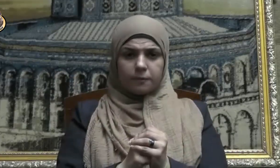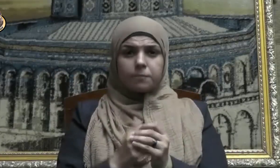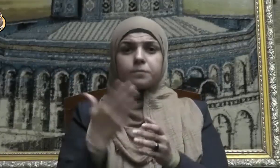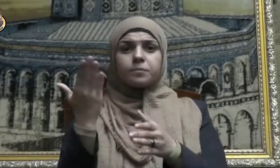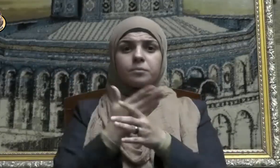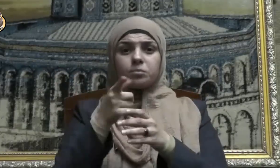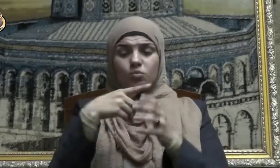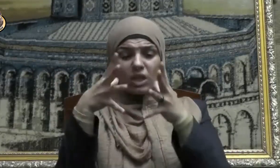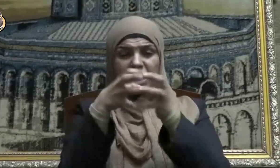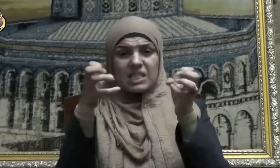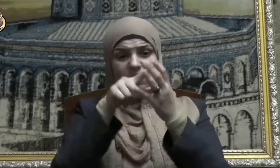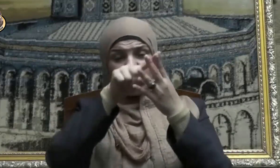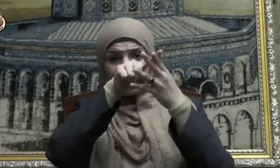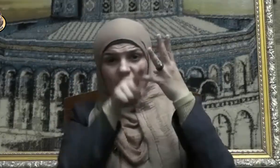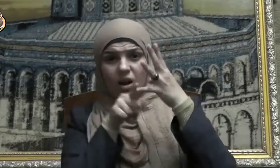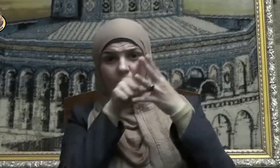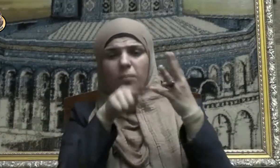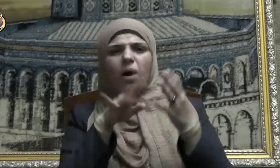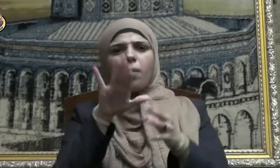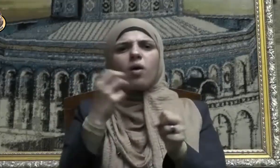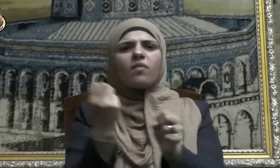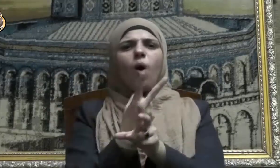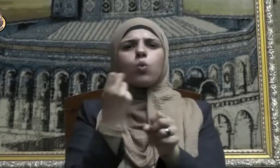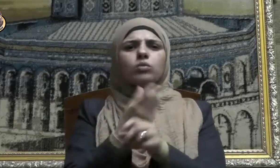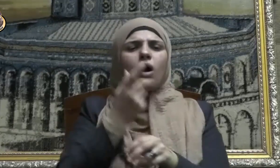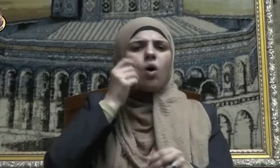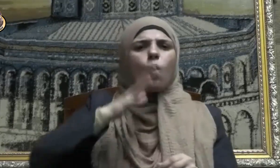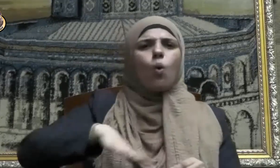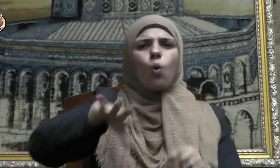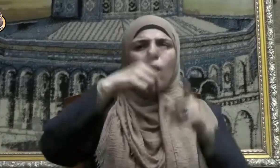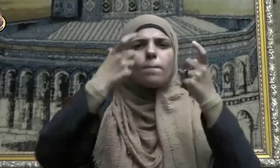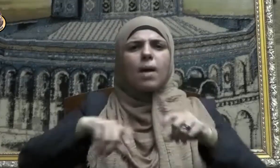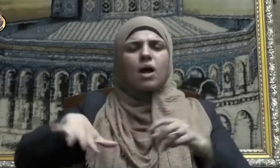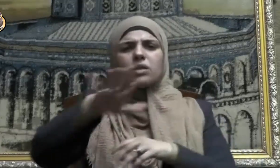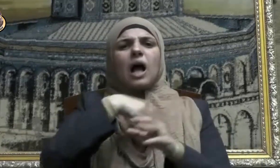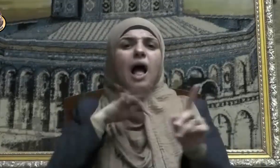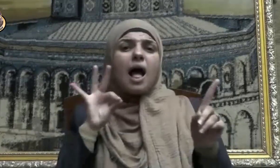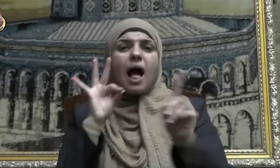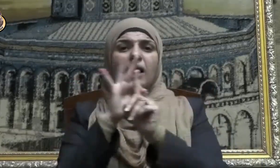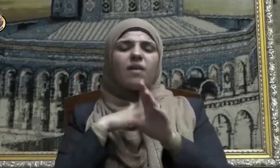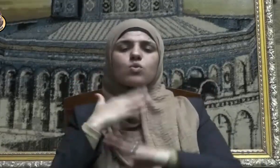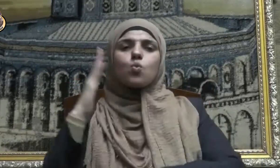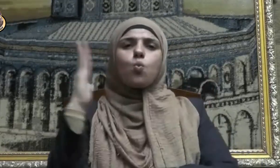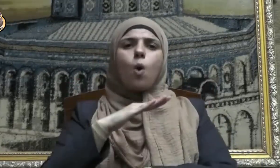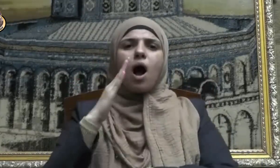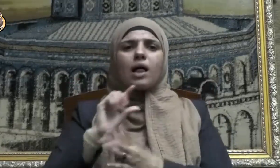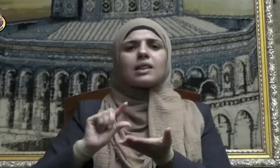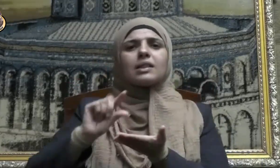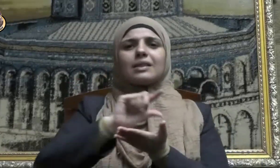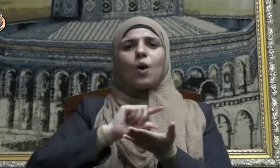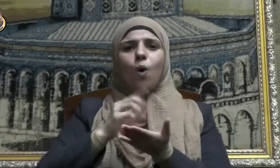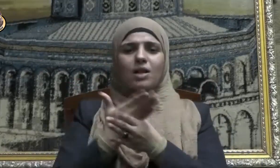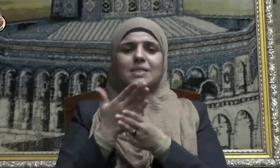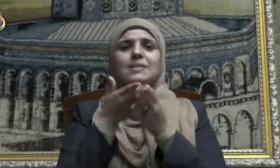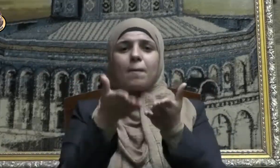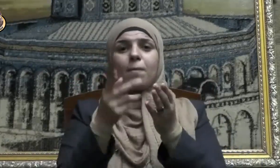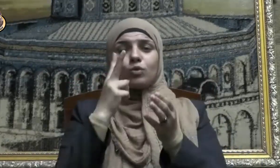الصفات تعبث بمصالح الأمة وتهدف إلى هدمها فكثيرا ما نرى المنافق